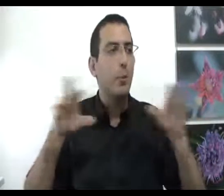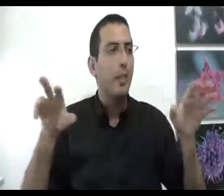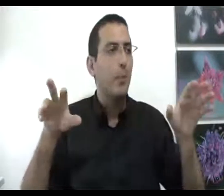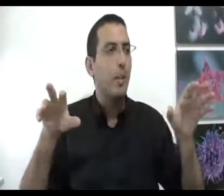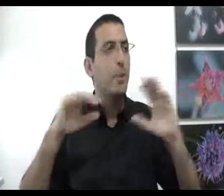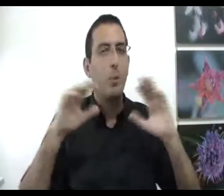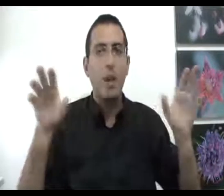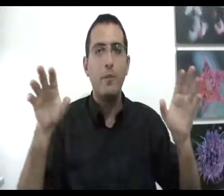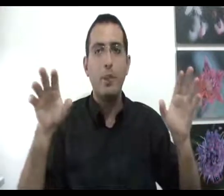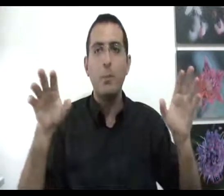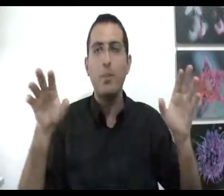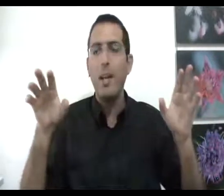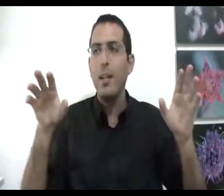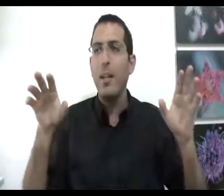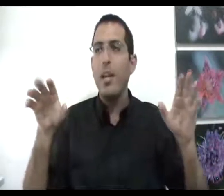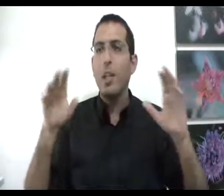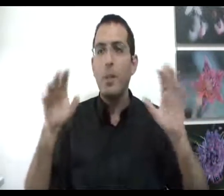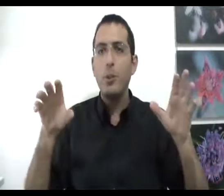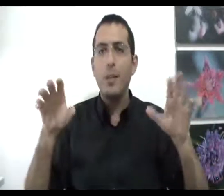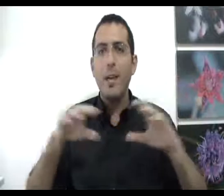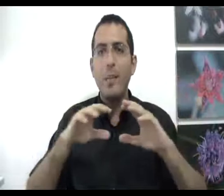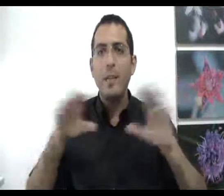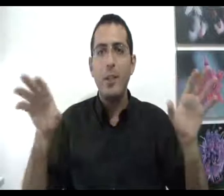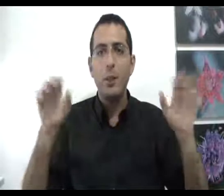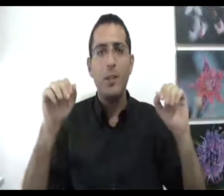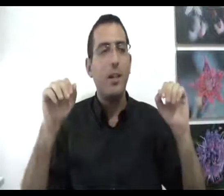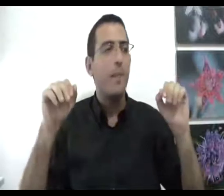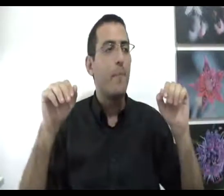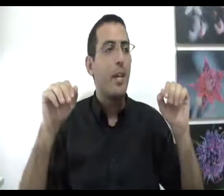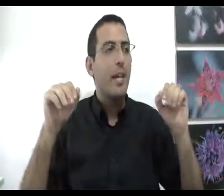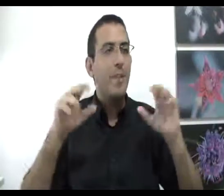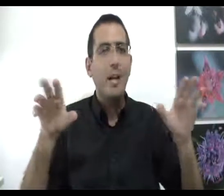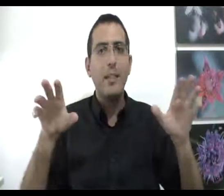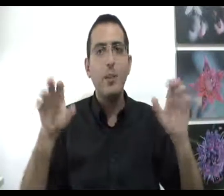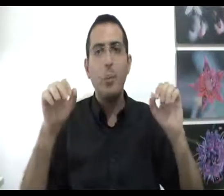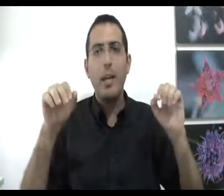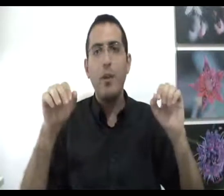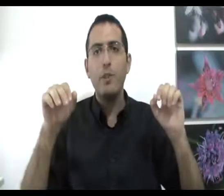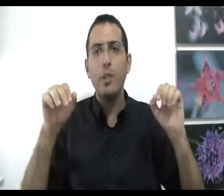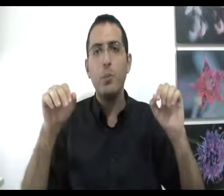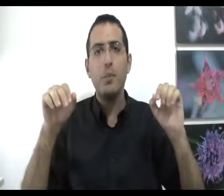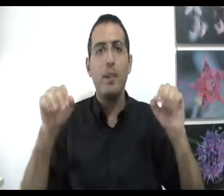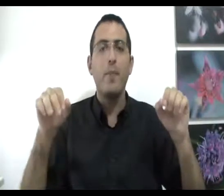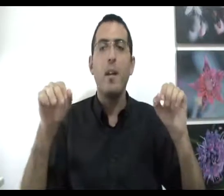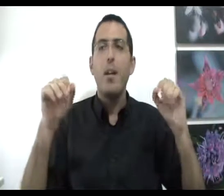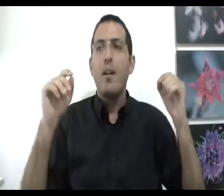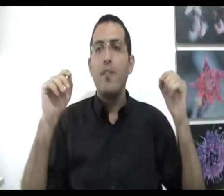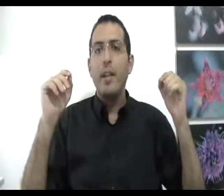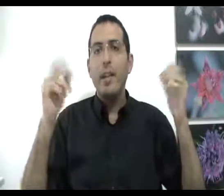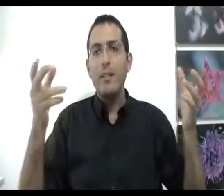בן אדם בעולם אין שום בחירה חופשית על שום דבר, כשאני אומר שום דבר אני מתקווה לשום דבר לאף אחד אין שום בחירה חופשית על שום דבר ואיך זה